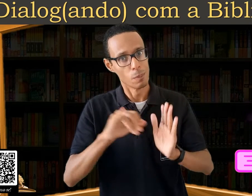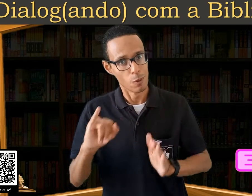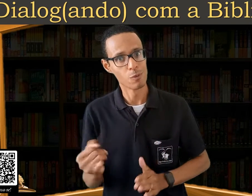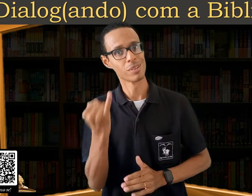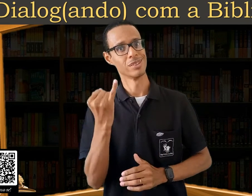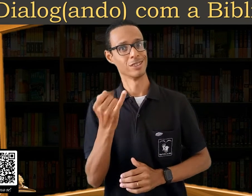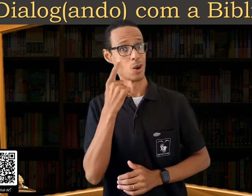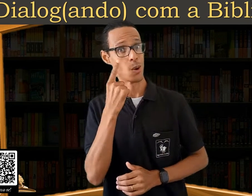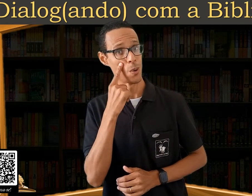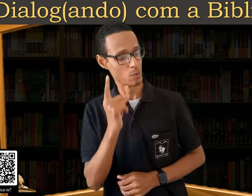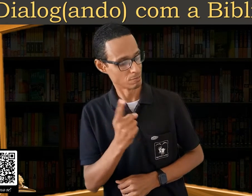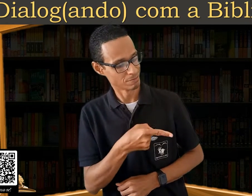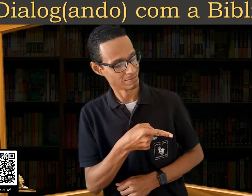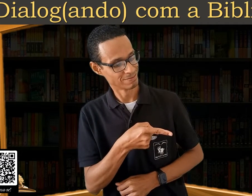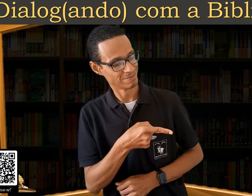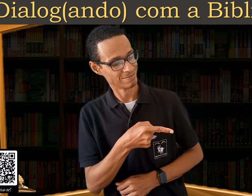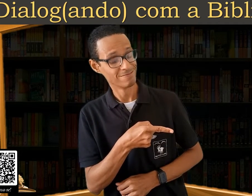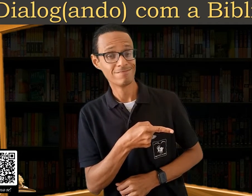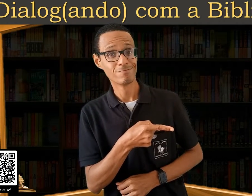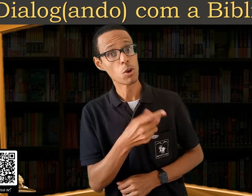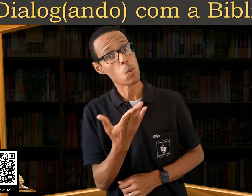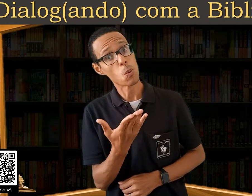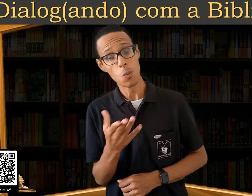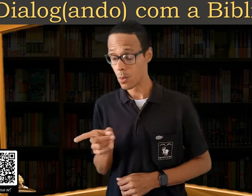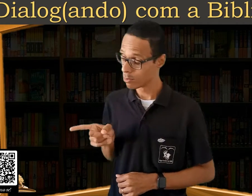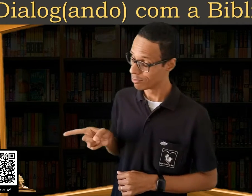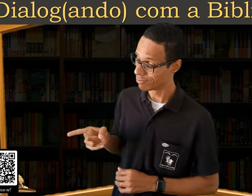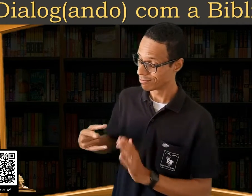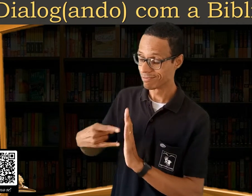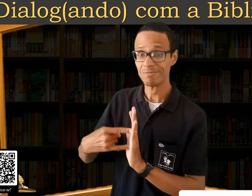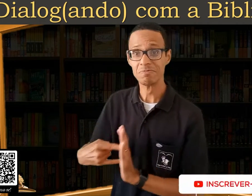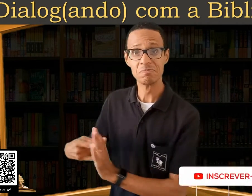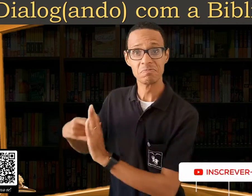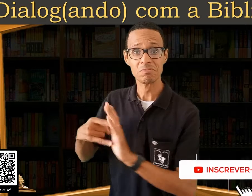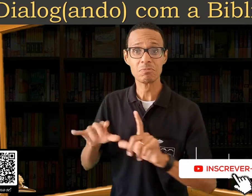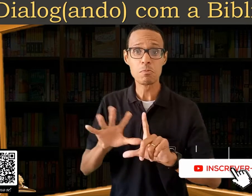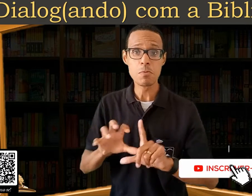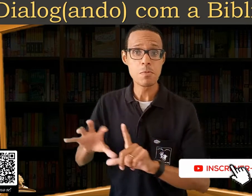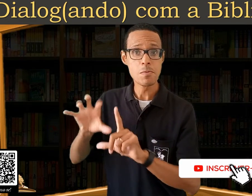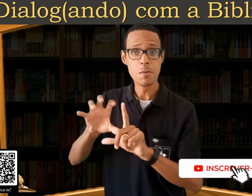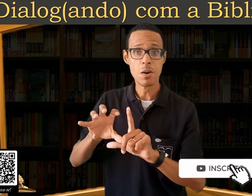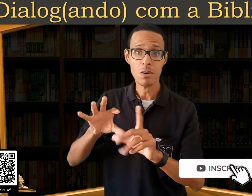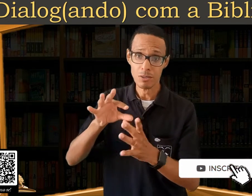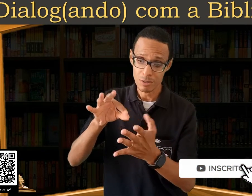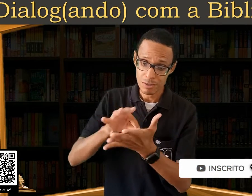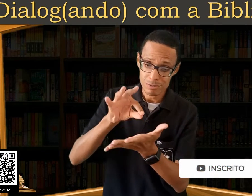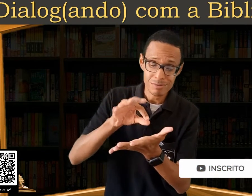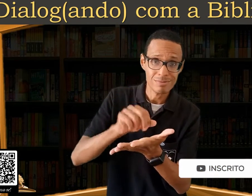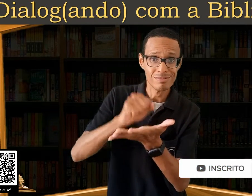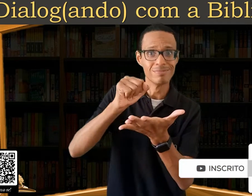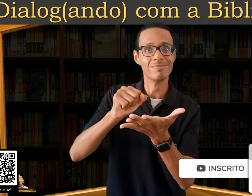fez, clique nesta bandeirinha aqui no cantinho, e faça a leitura do QR Code.